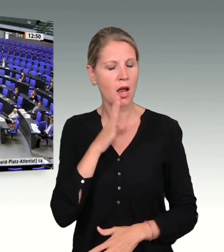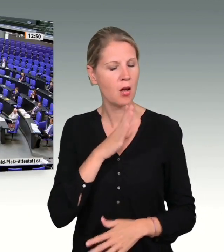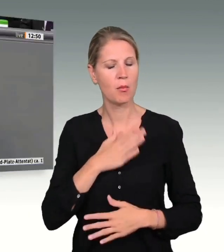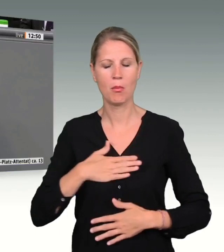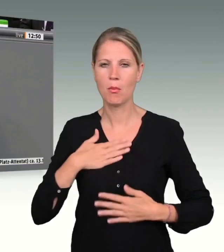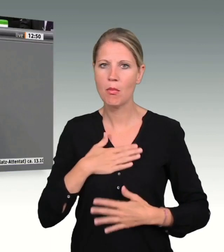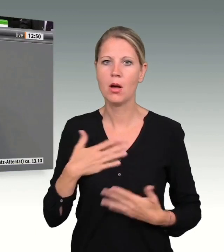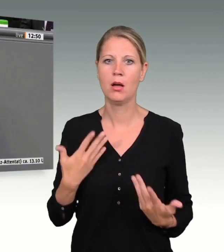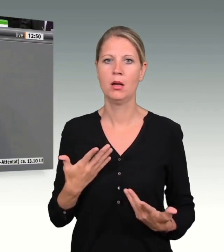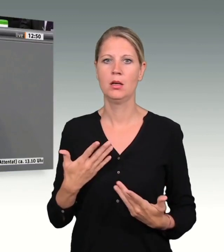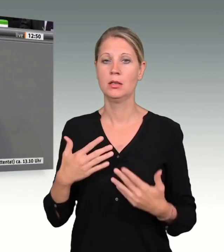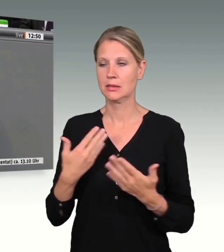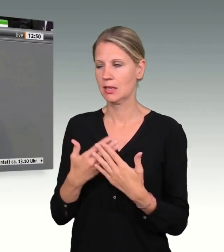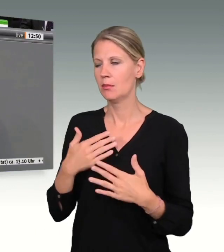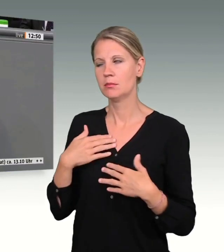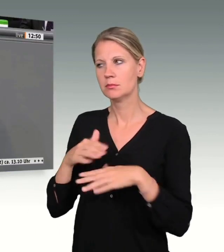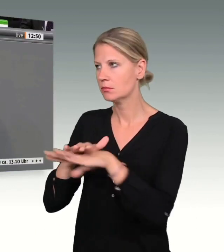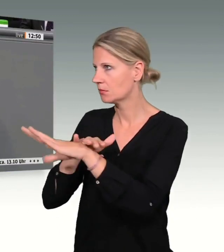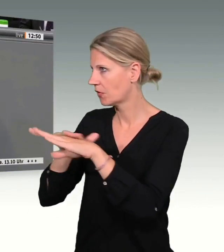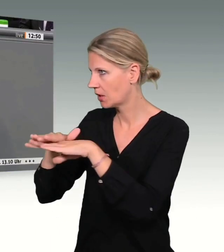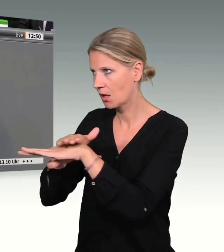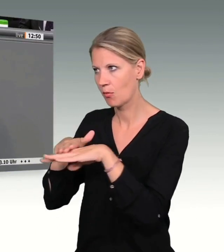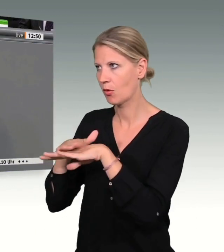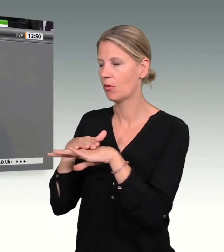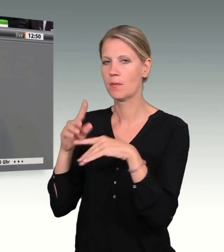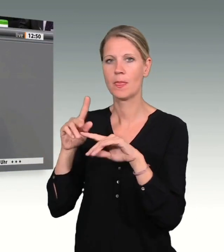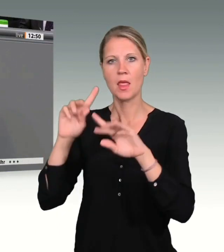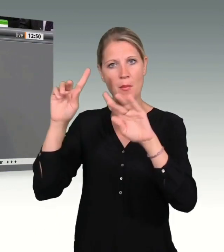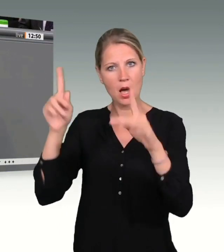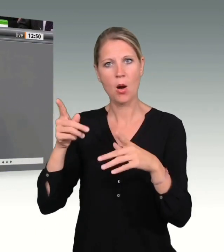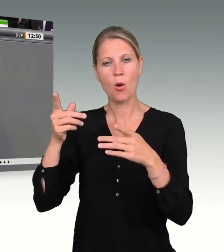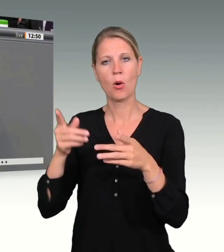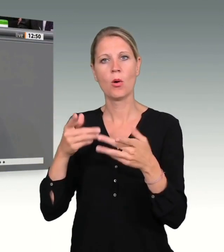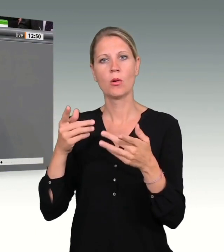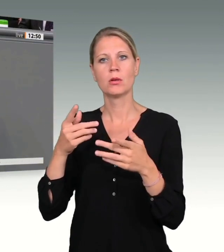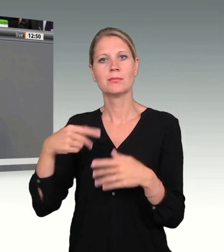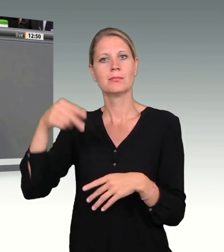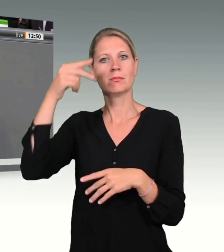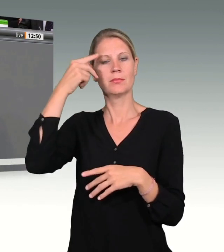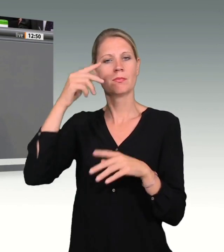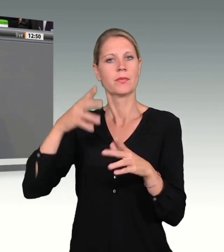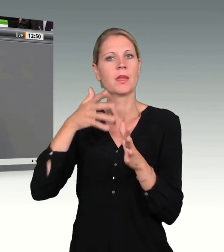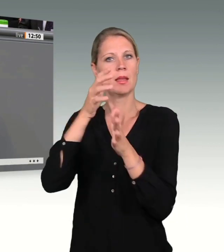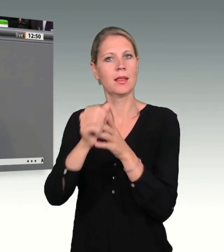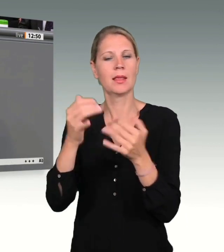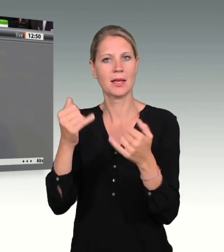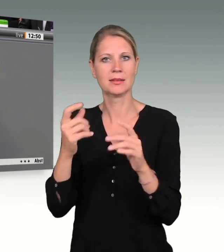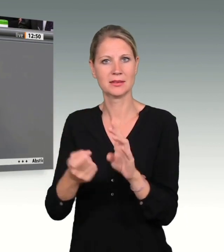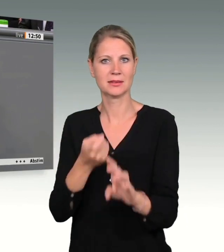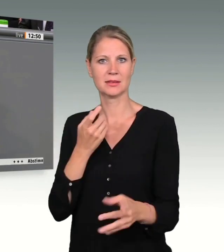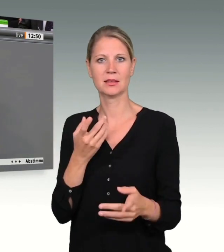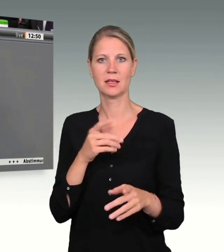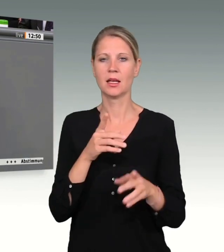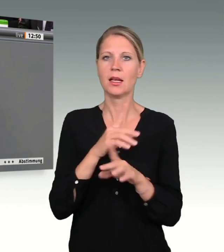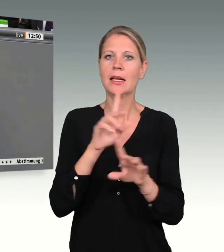Aber es sind auch Lehren daraus gezogen worden. Nicht nur die Einrichtung eines Opferbeauftragten oder die Reform